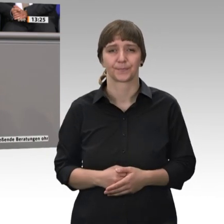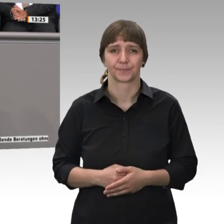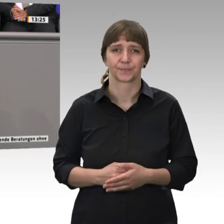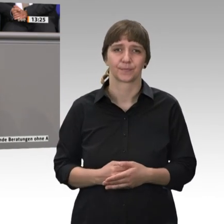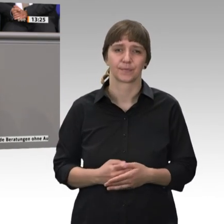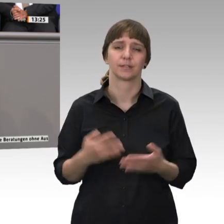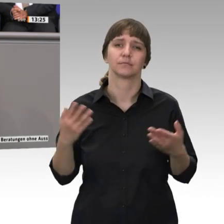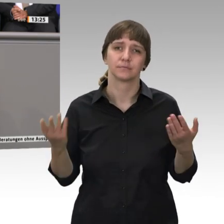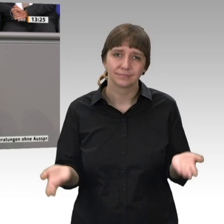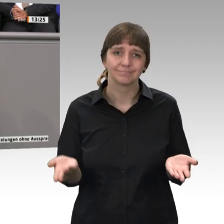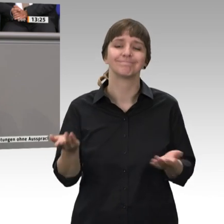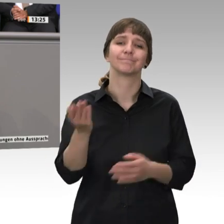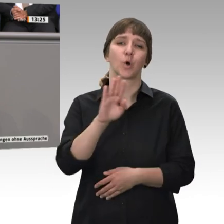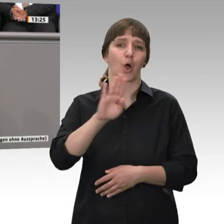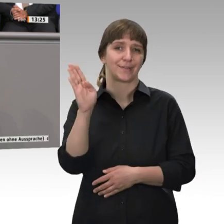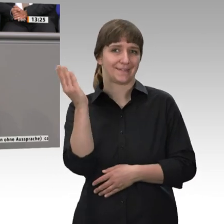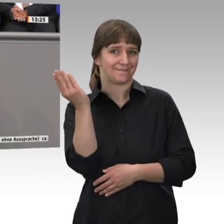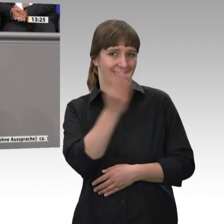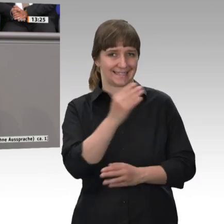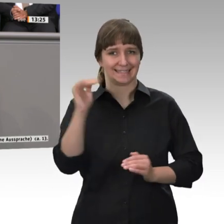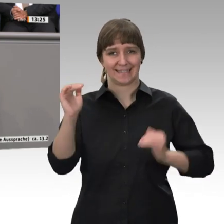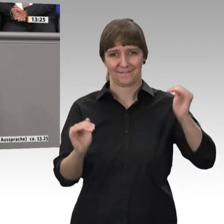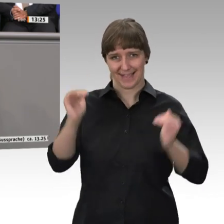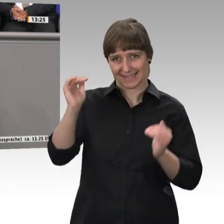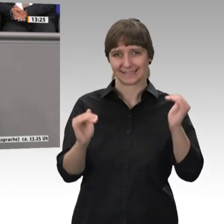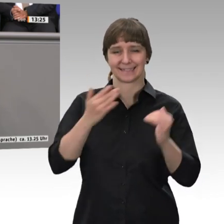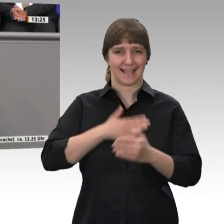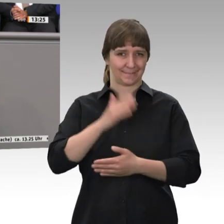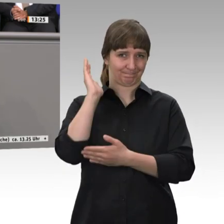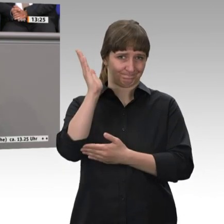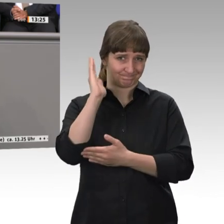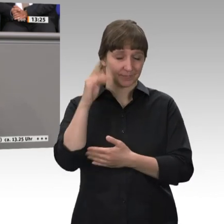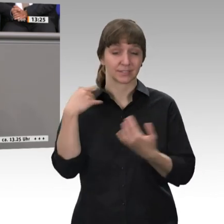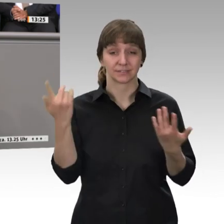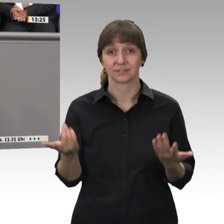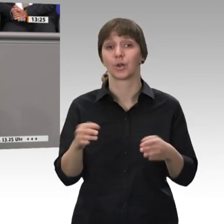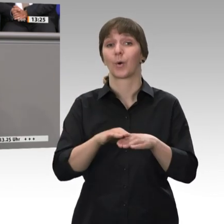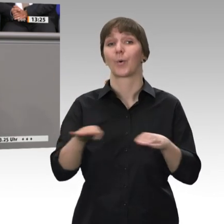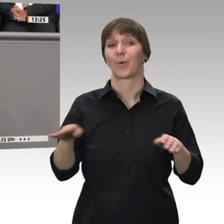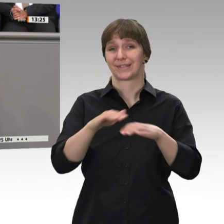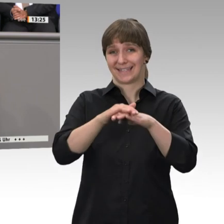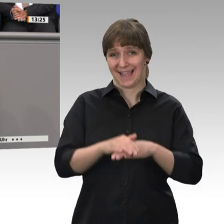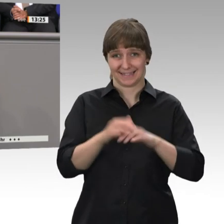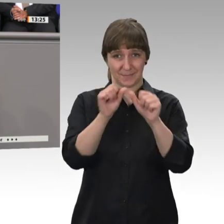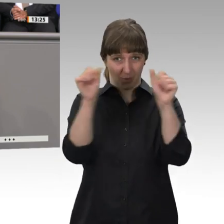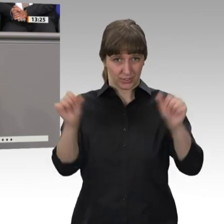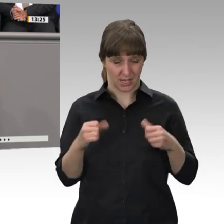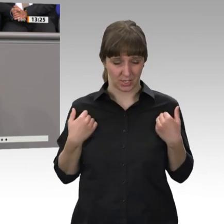-West-Differenz eingehen. Mit unserem Modell der Grundrente werden wir deutlich mehr Menschen im Osten Deutschlands einen Anspruch auf